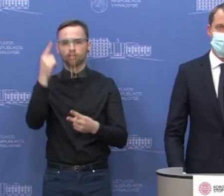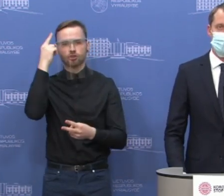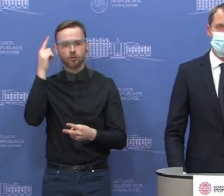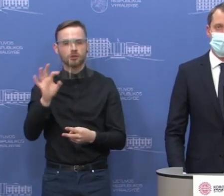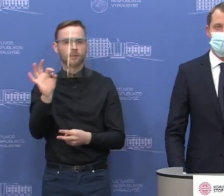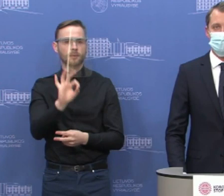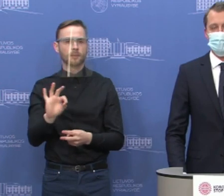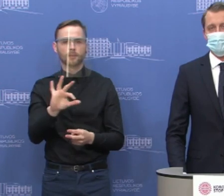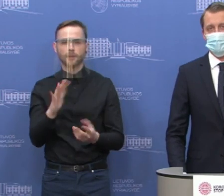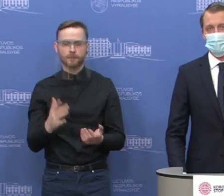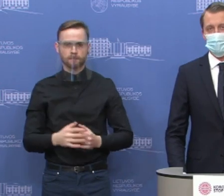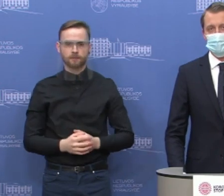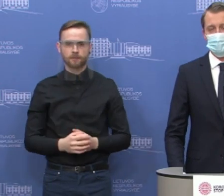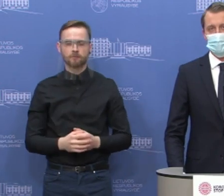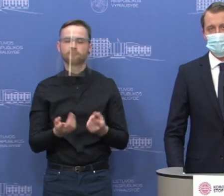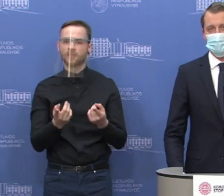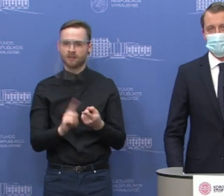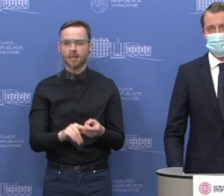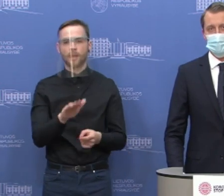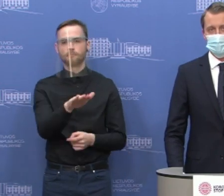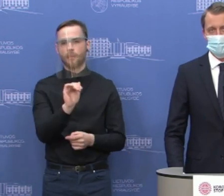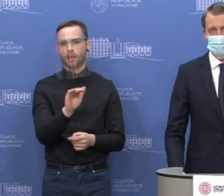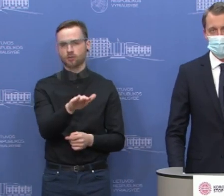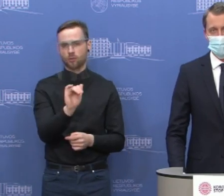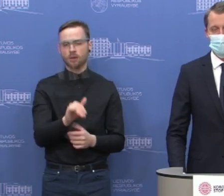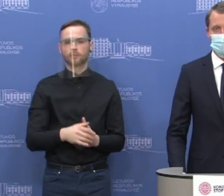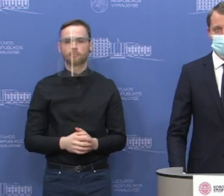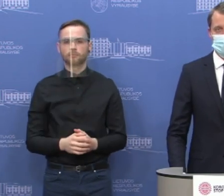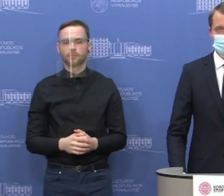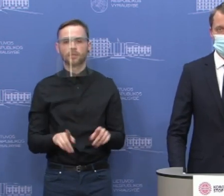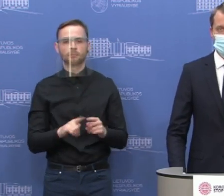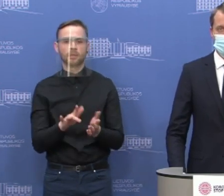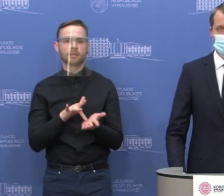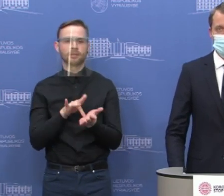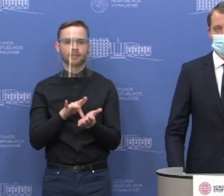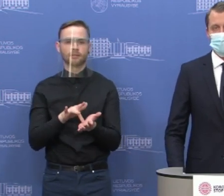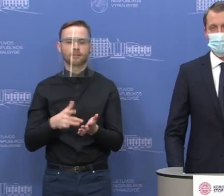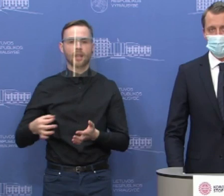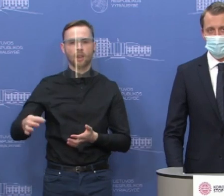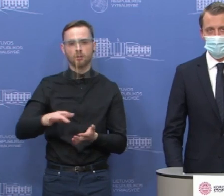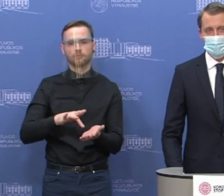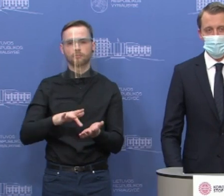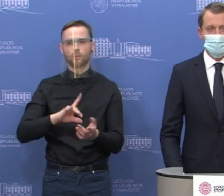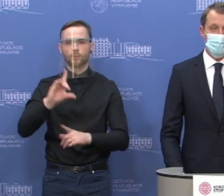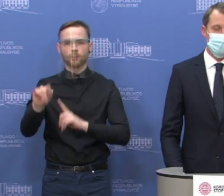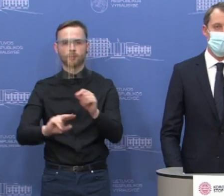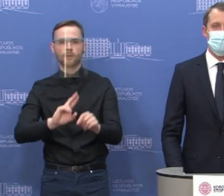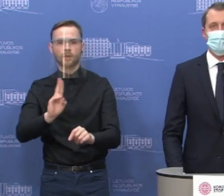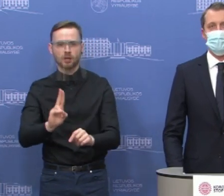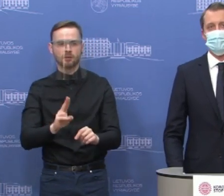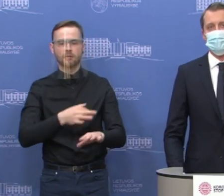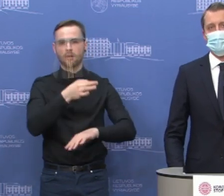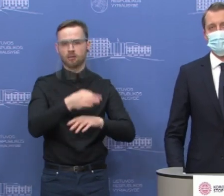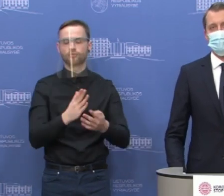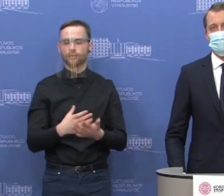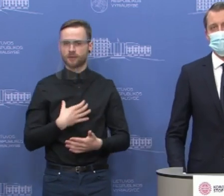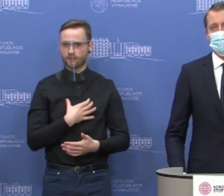susijusios su paskolomis, tai nes būtent paskolos kelionio organizatoriams dabar yra aktualiausios. Priminsiu, kad